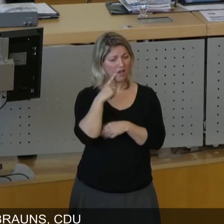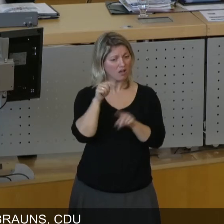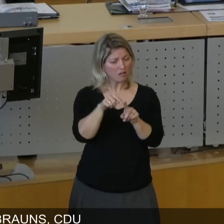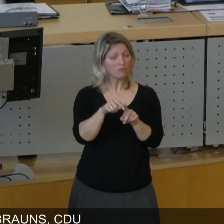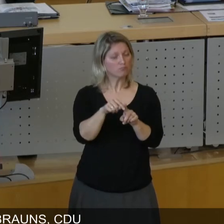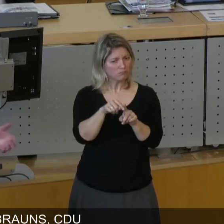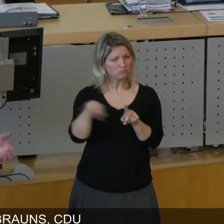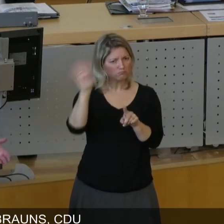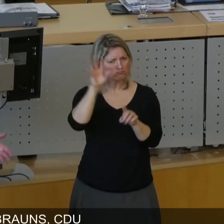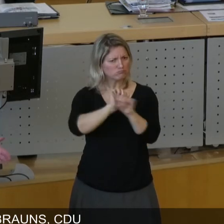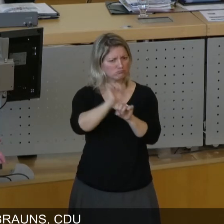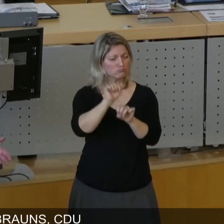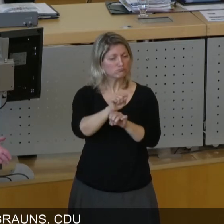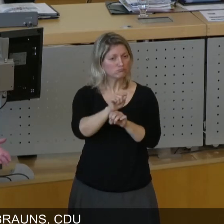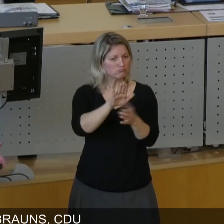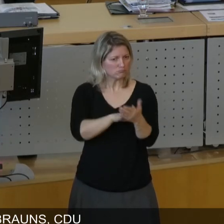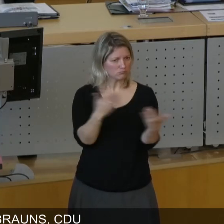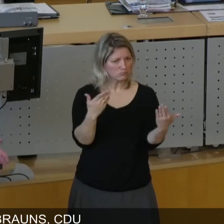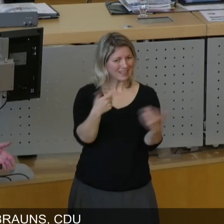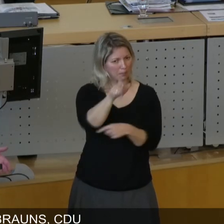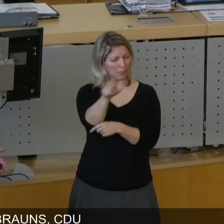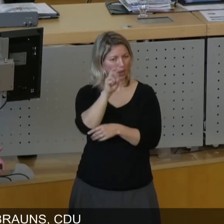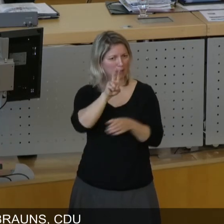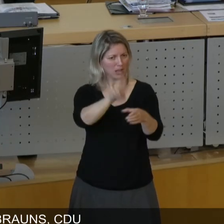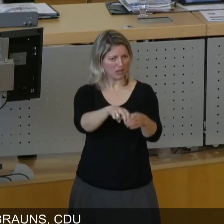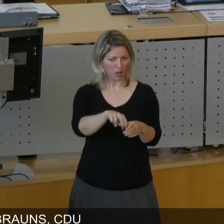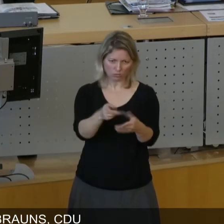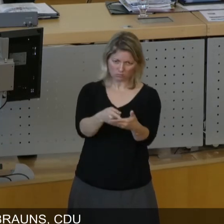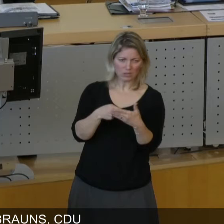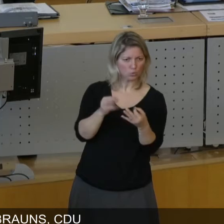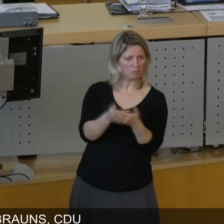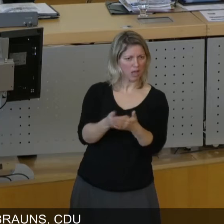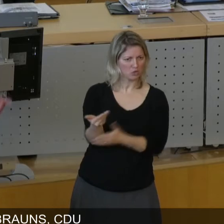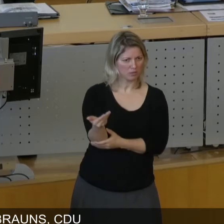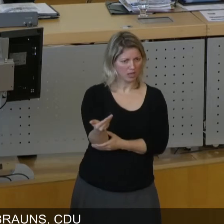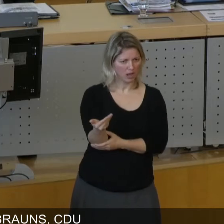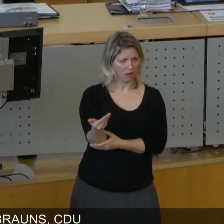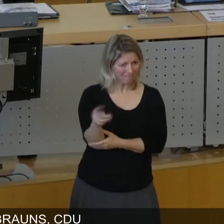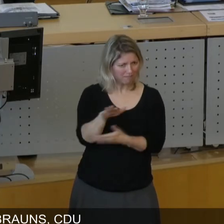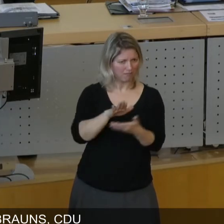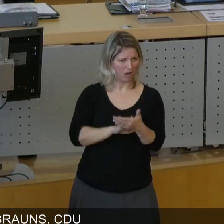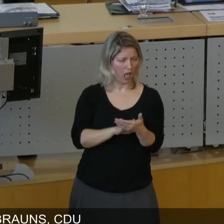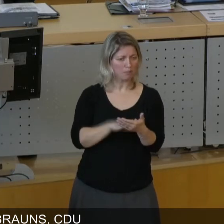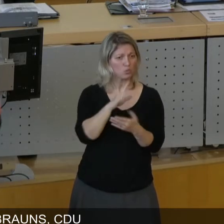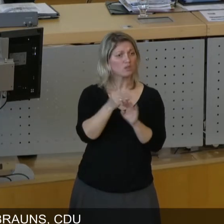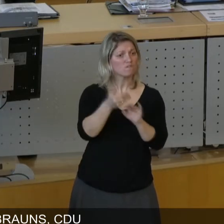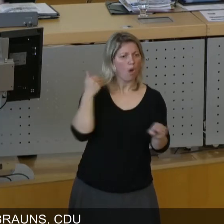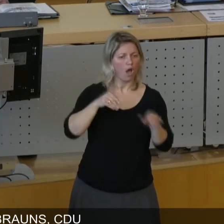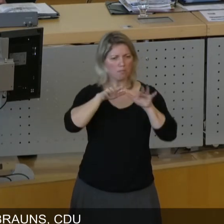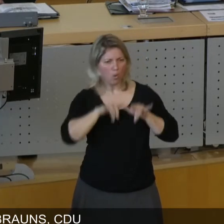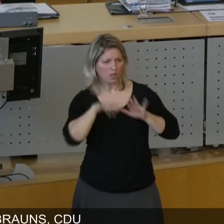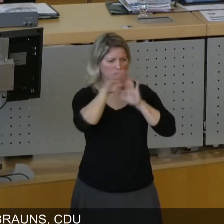erfolgreich gewesen. Das ist Bürgerbeteiligung par excellence, und zwar so, wie es in unbürokratischer Weise